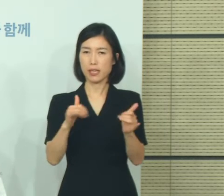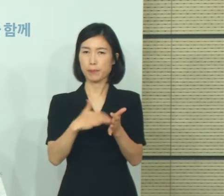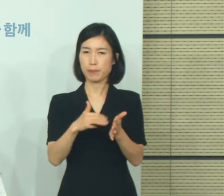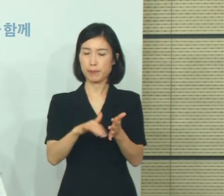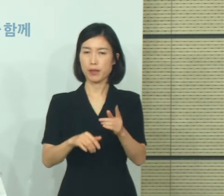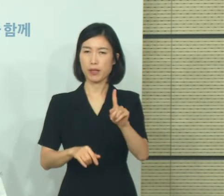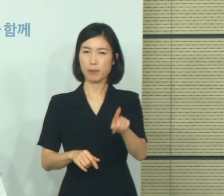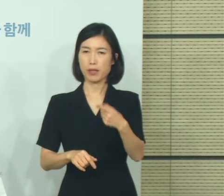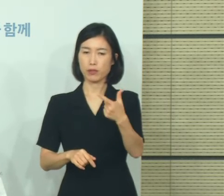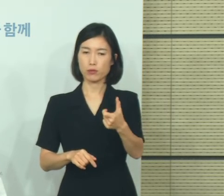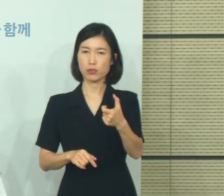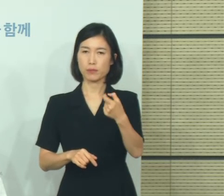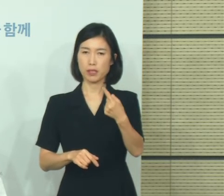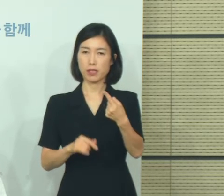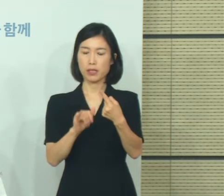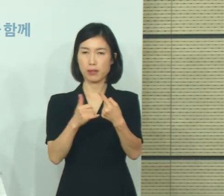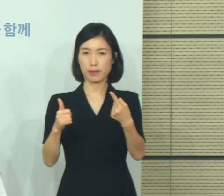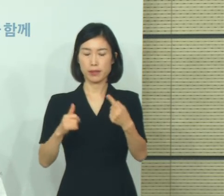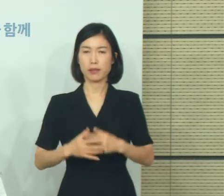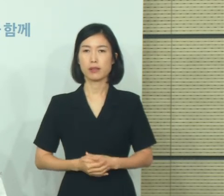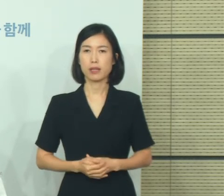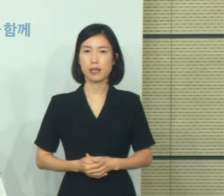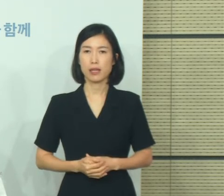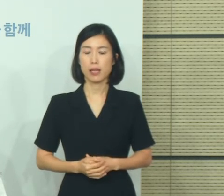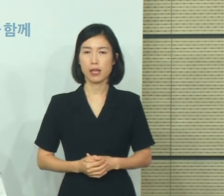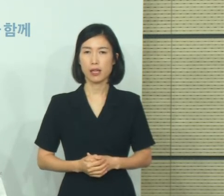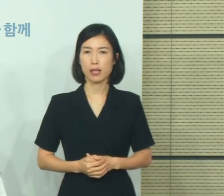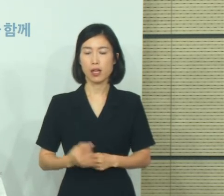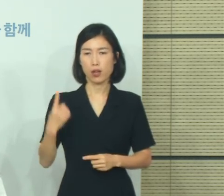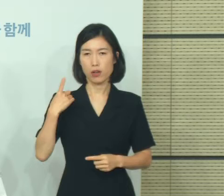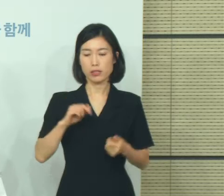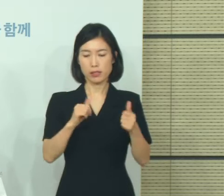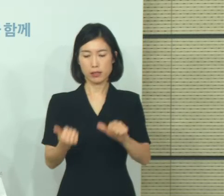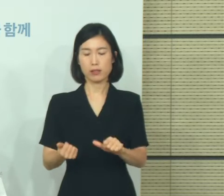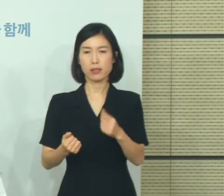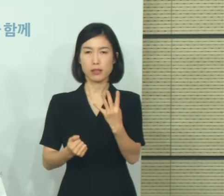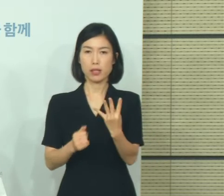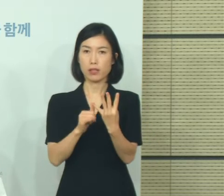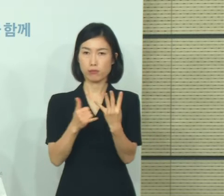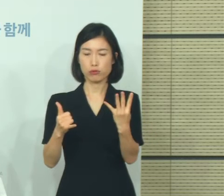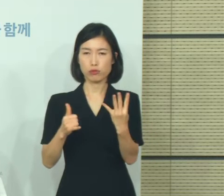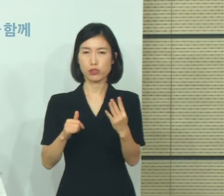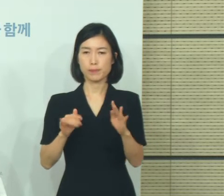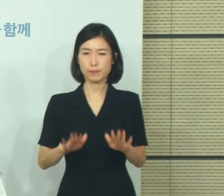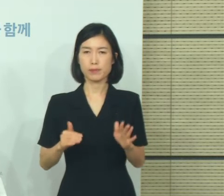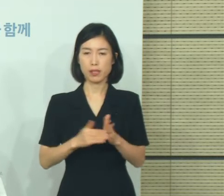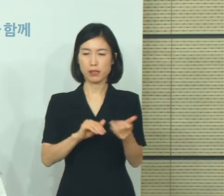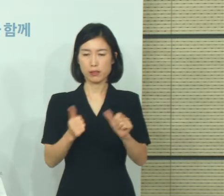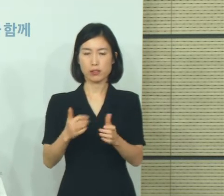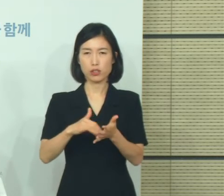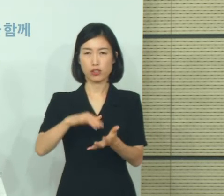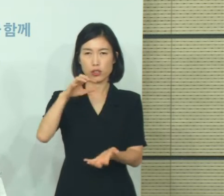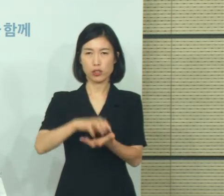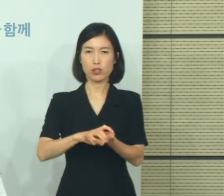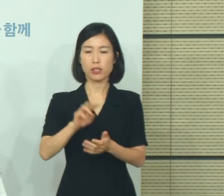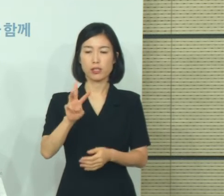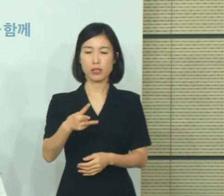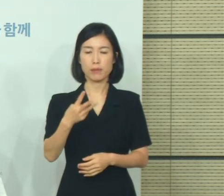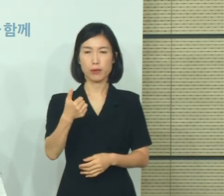환자는 161명입니다. 어제 4분이 돌아가셨고 현재까지 사망자는 총